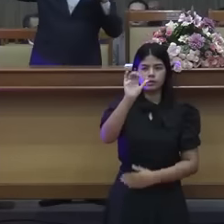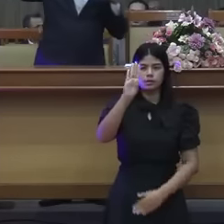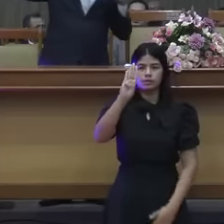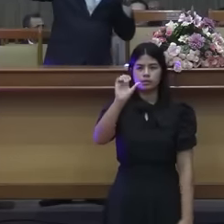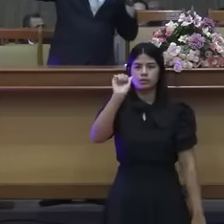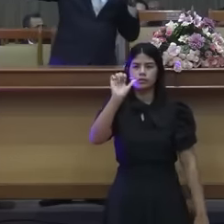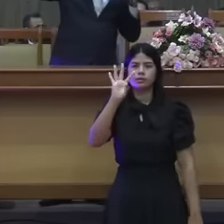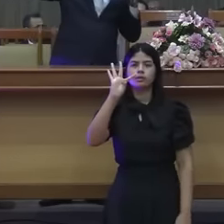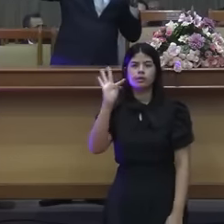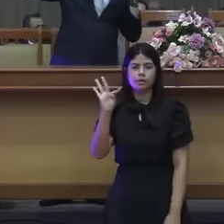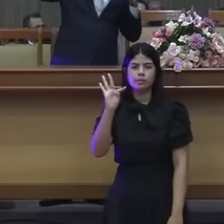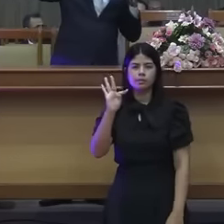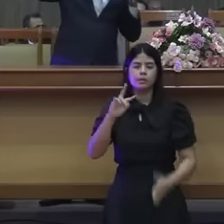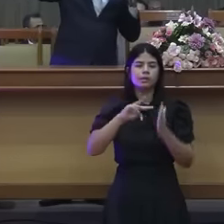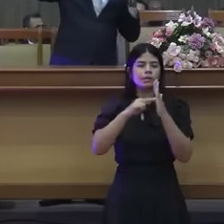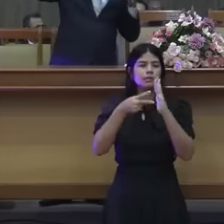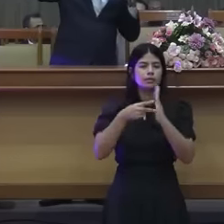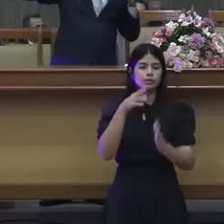Bíblia nunca falou sobre o Shabat.